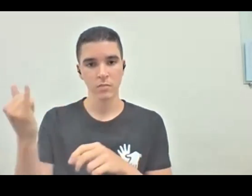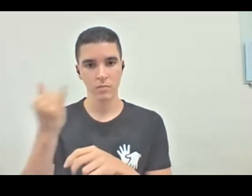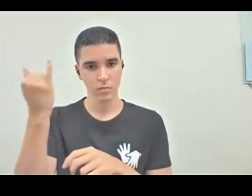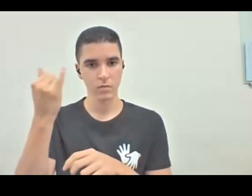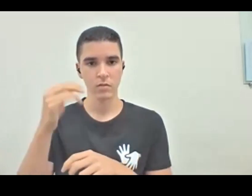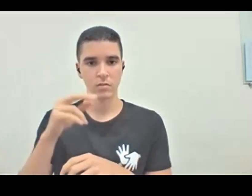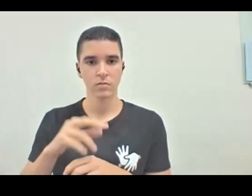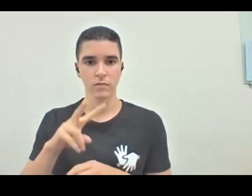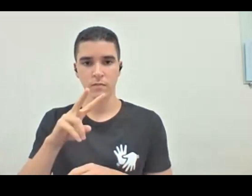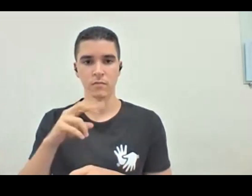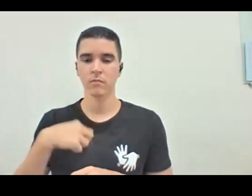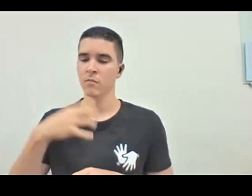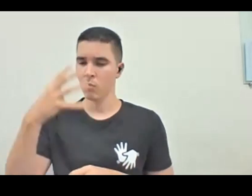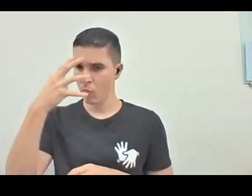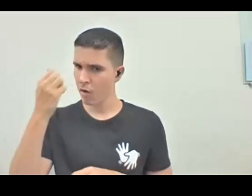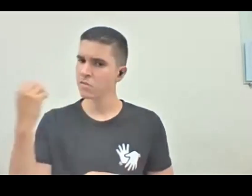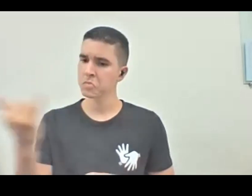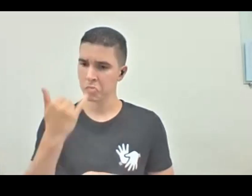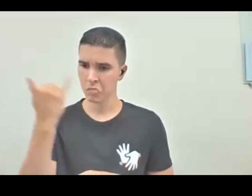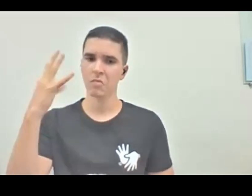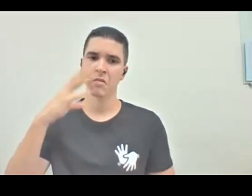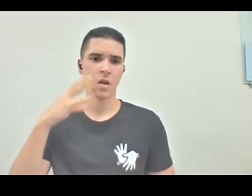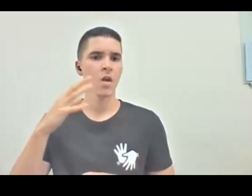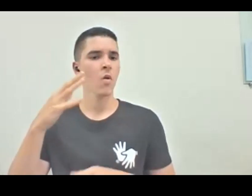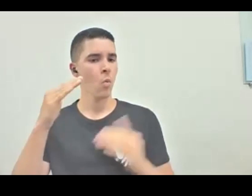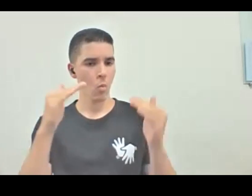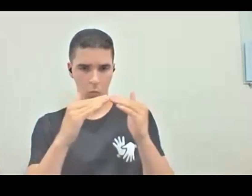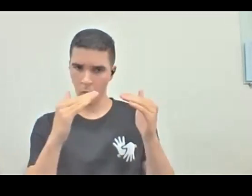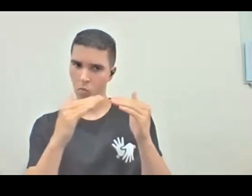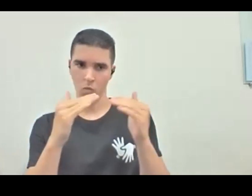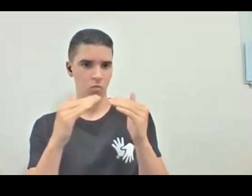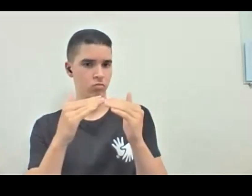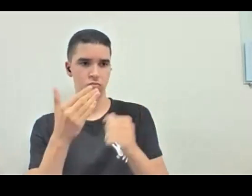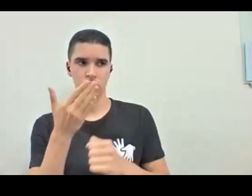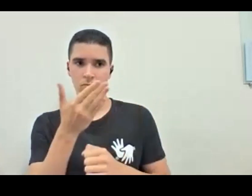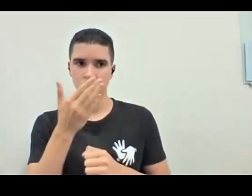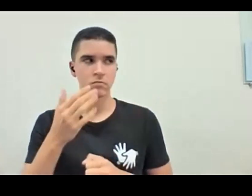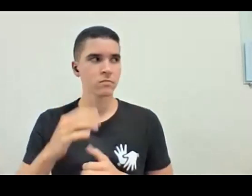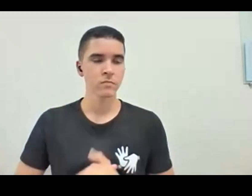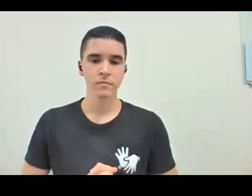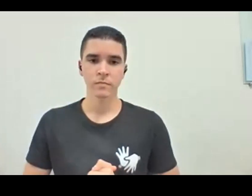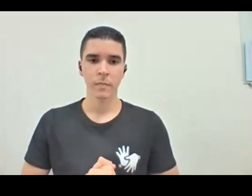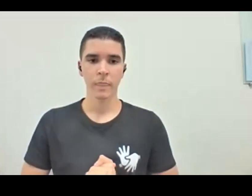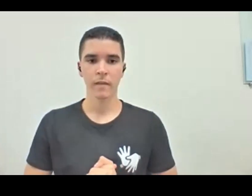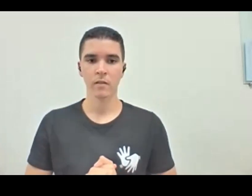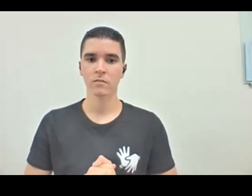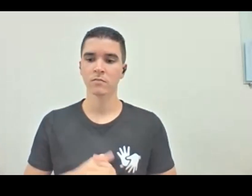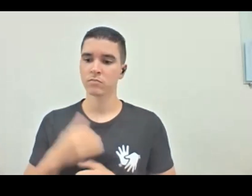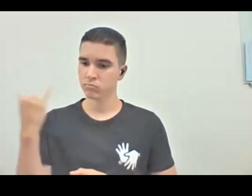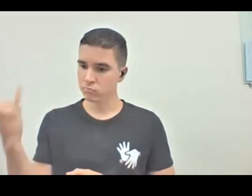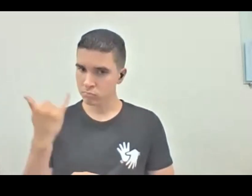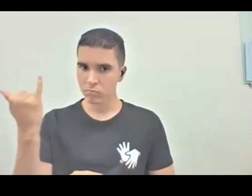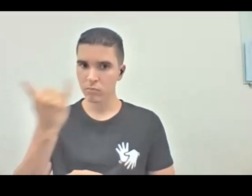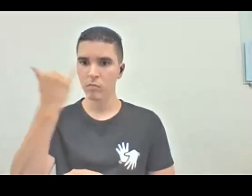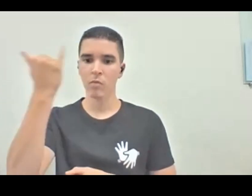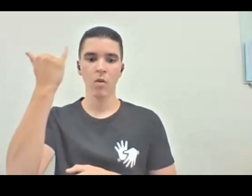Eu acho muito legal mesmo, acho que tem razão, né? É uma questão mesmo de sensibilizar a sociedade.